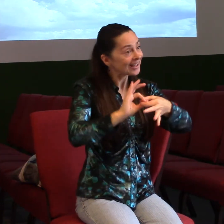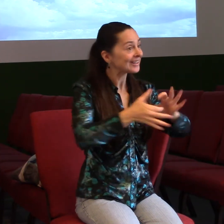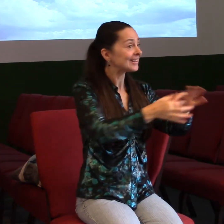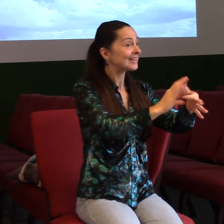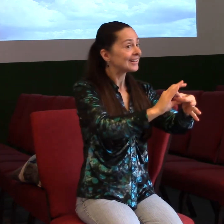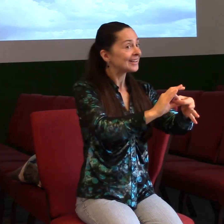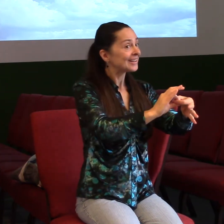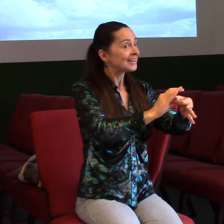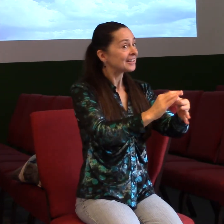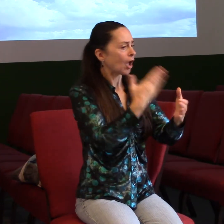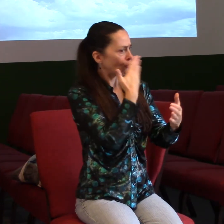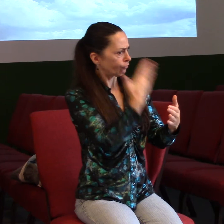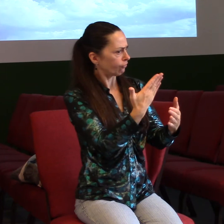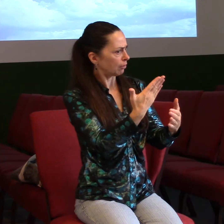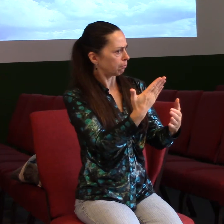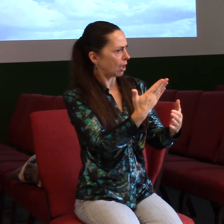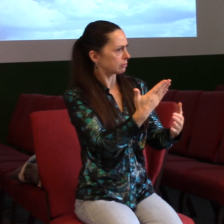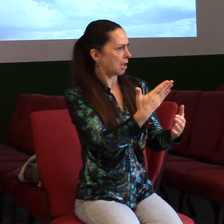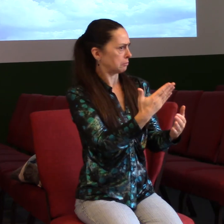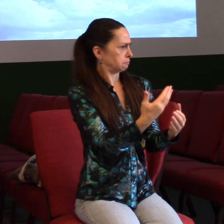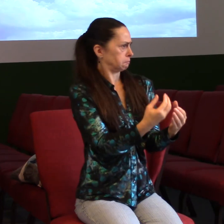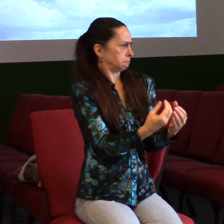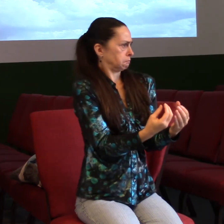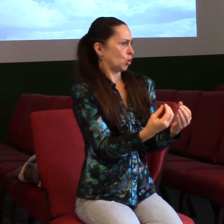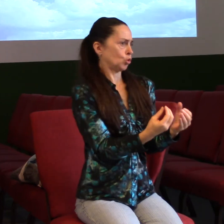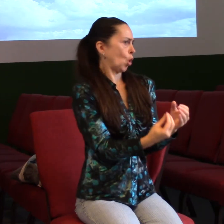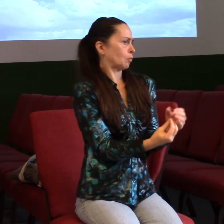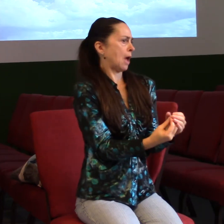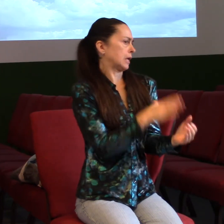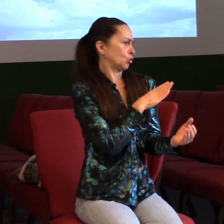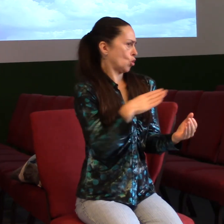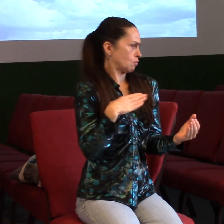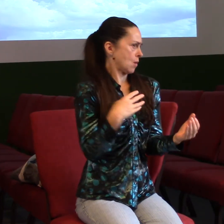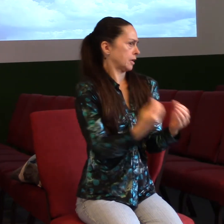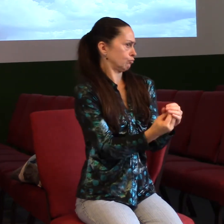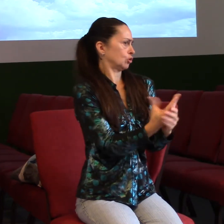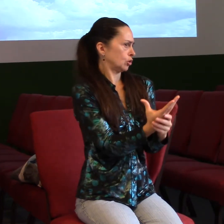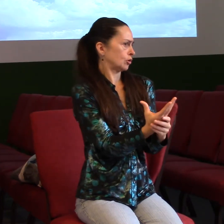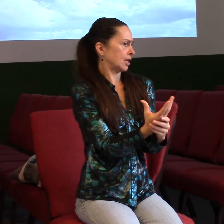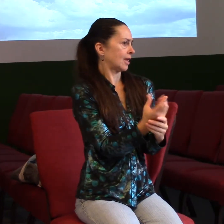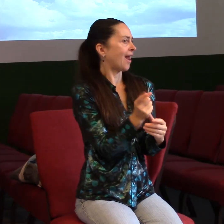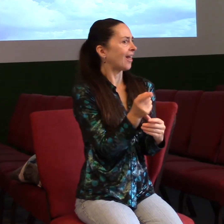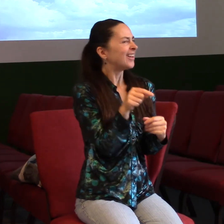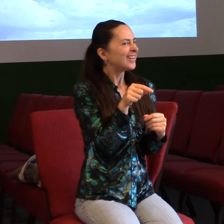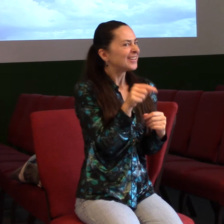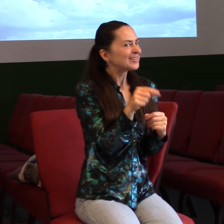připadat obyčejné, tak pro mě to bylo velké svědectví o tom, že tady do toho zboru patřím. A že tu nemám jenom zaměstnání, úkol,